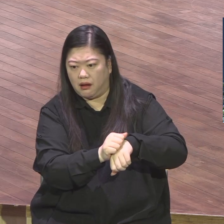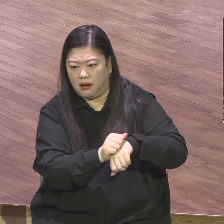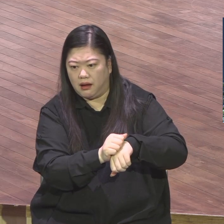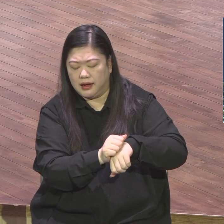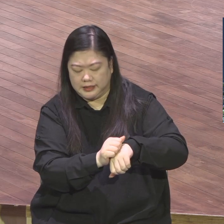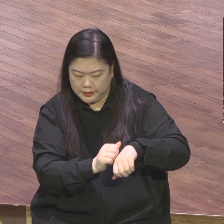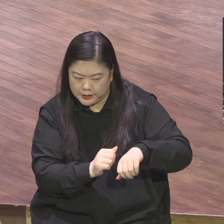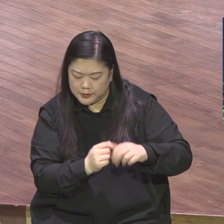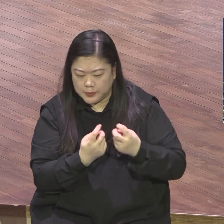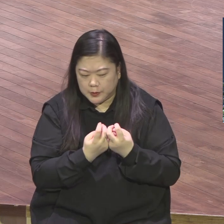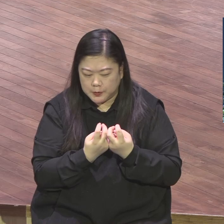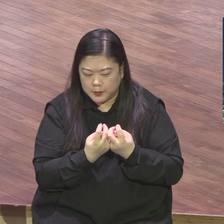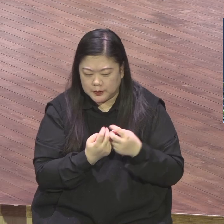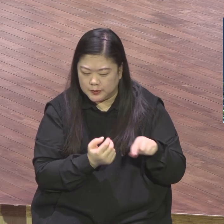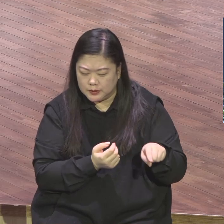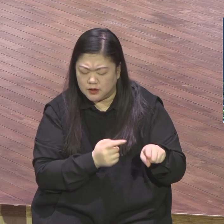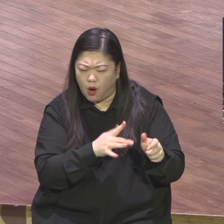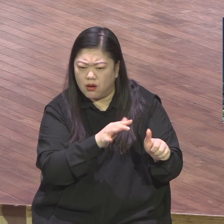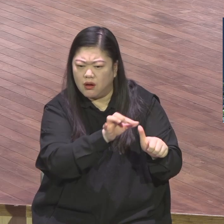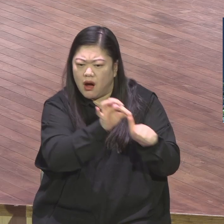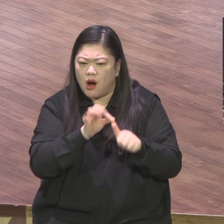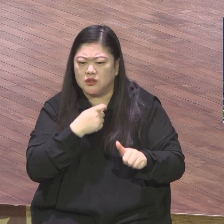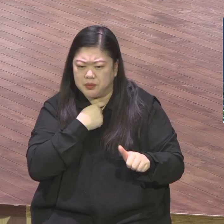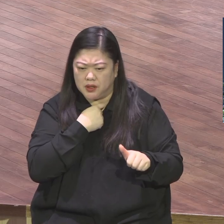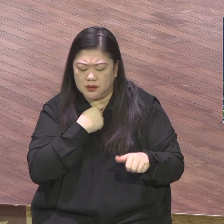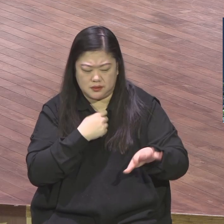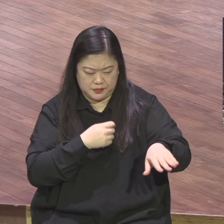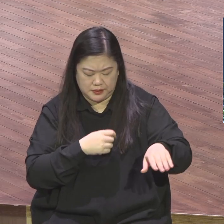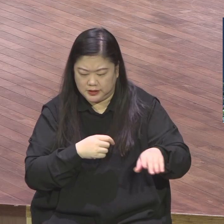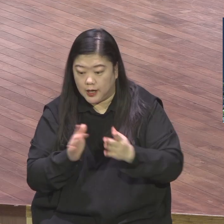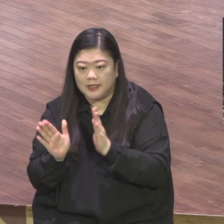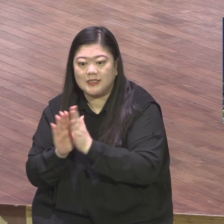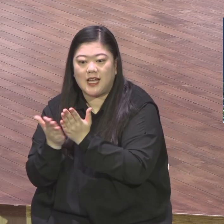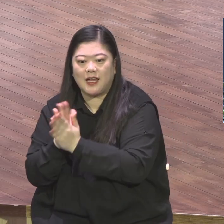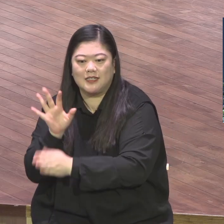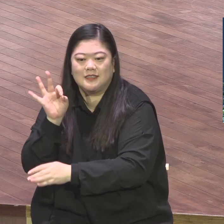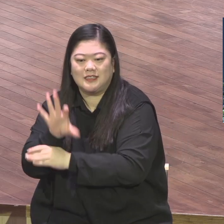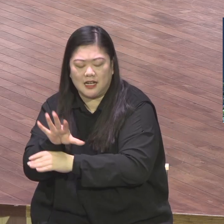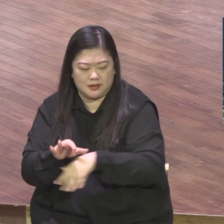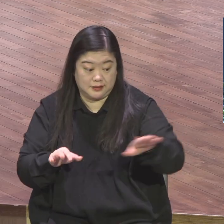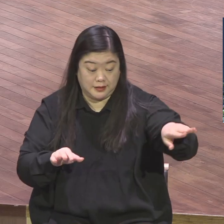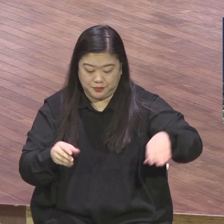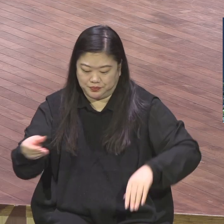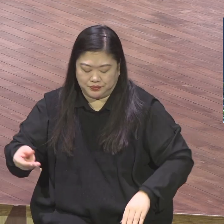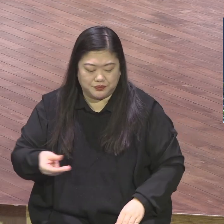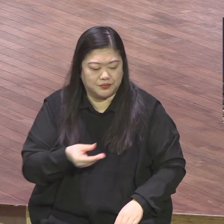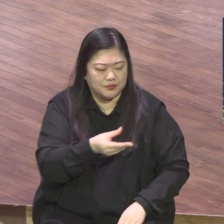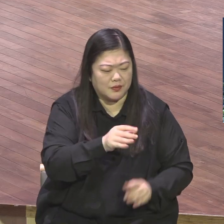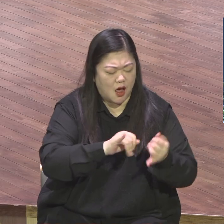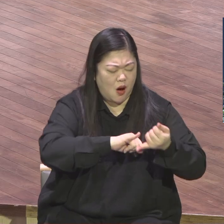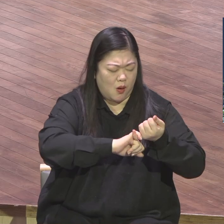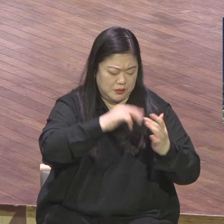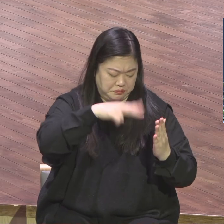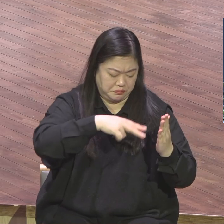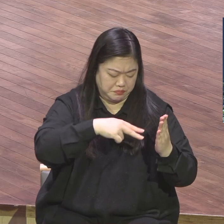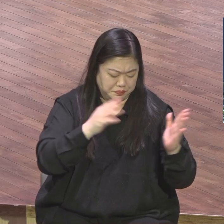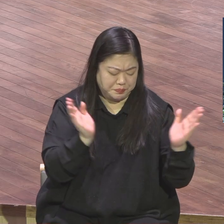책을 한 권 줬습니다 너 이 책을 꼭 읽어봐라 그 책이 뭐냐 예수 그리토의